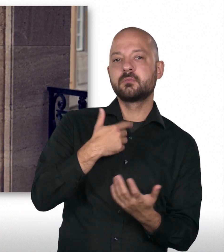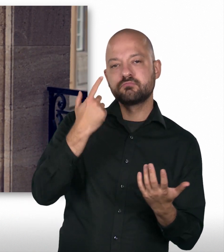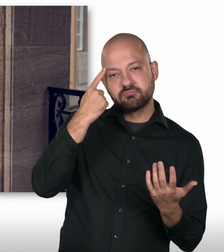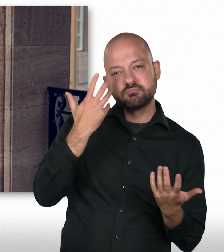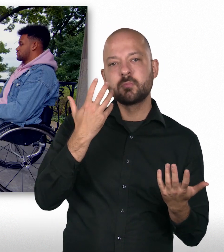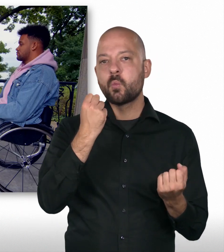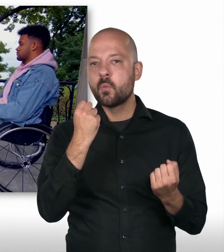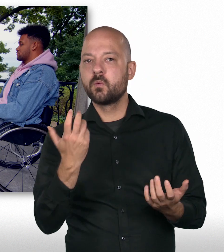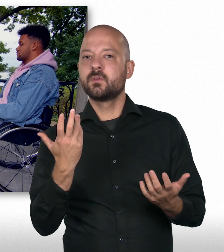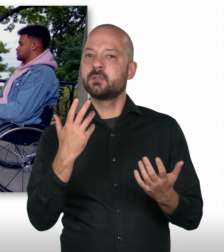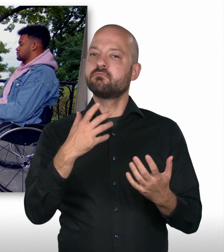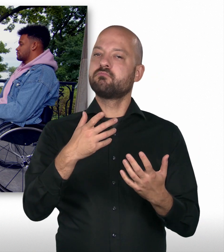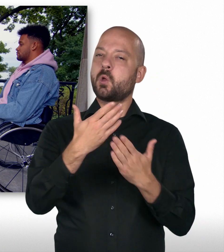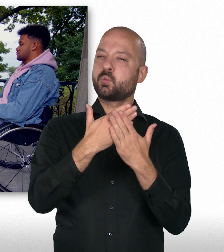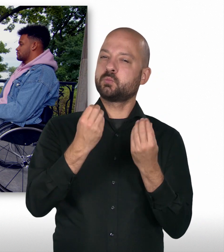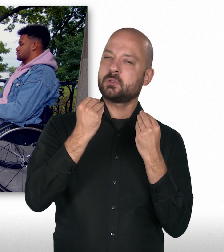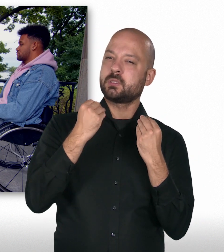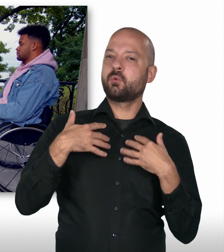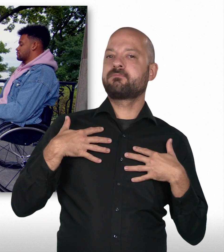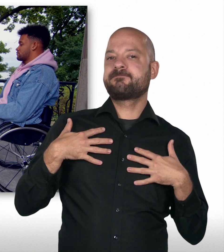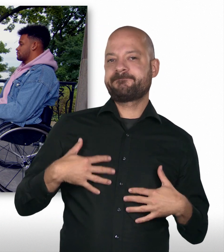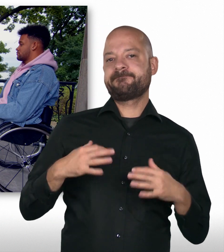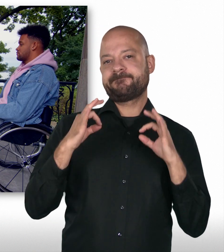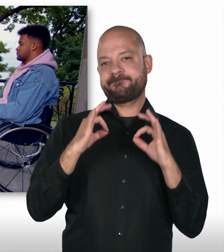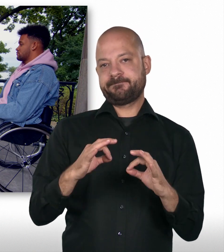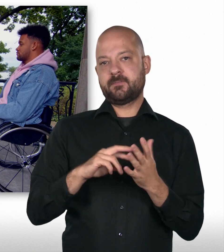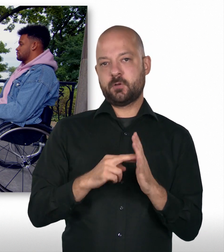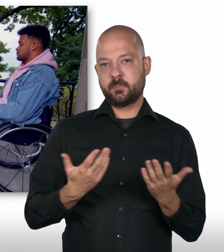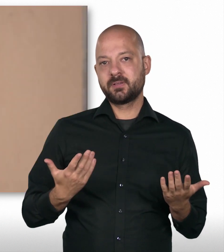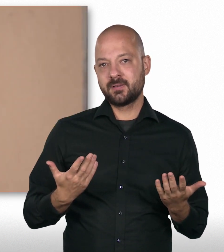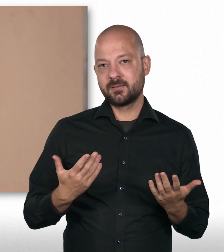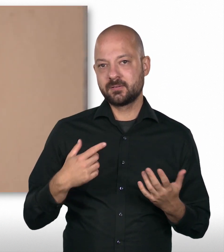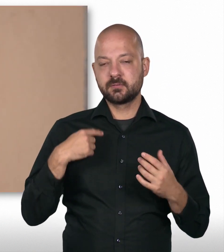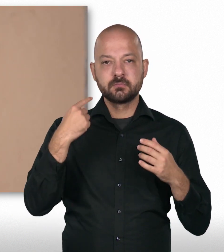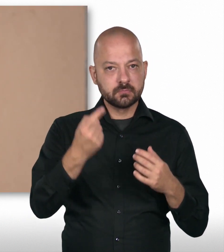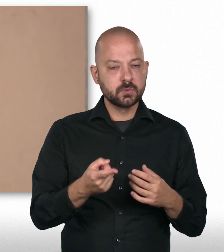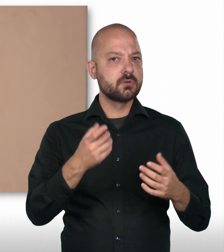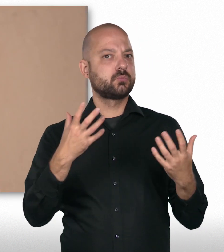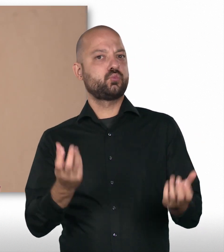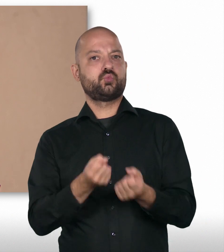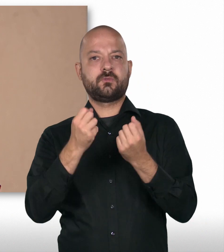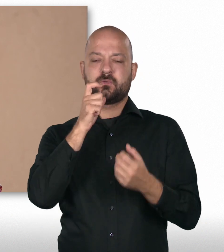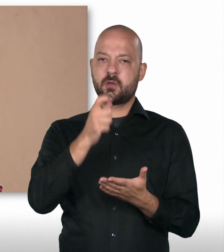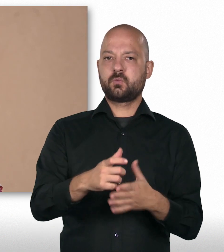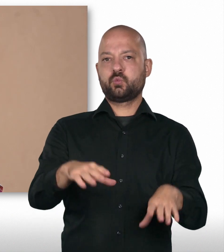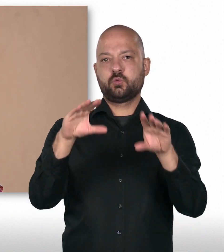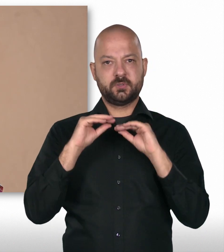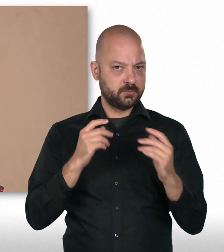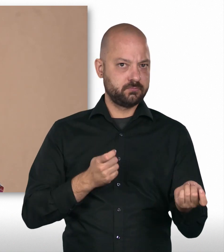Respekt. Andererseits glaube ich und hoffe ich, dass uns die Ausbildung bestmöglich darauf vorbereitet, sodass wir dann auch in der Lage sein werden,